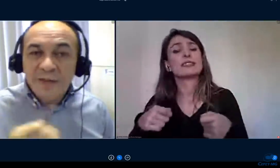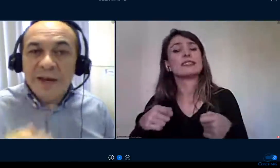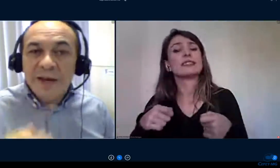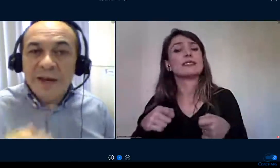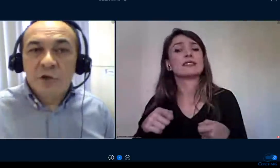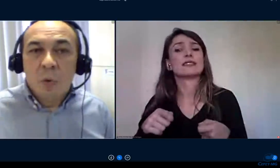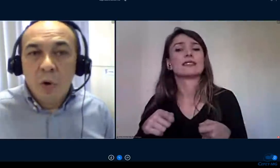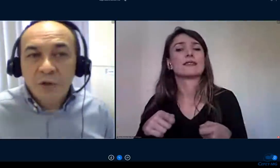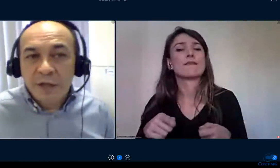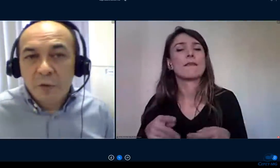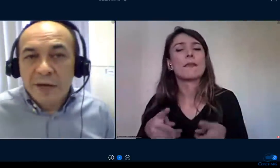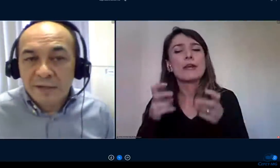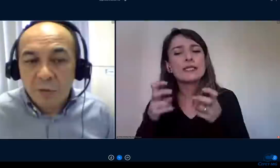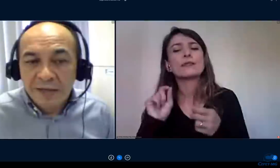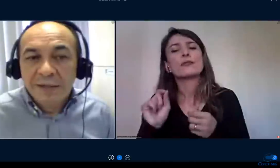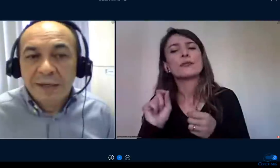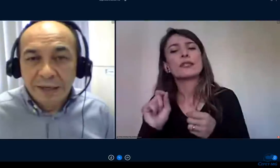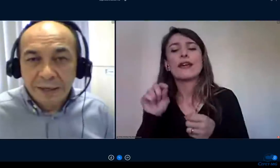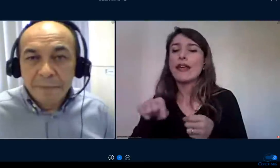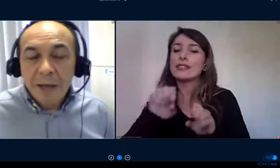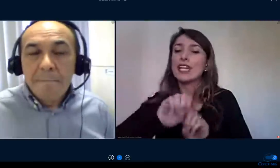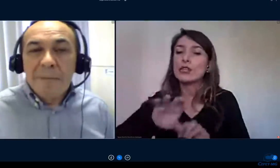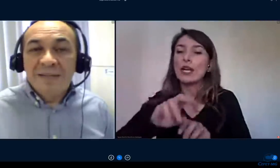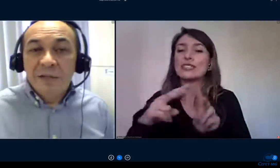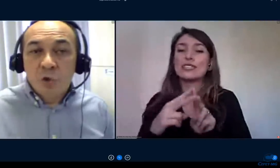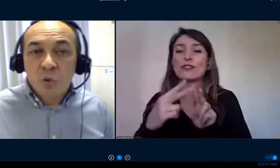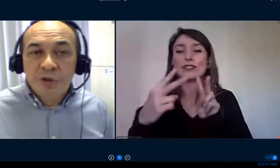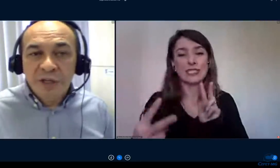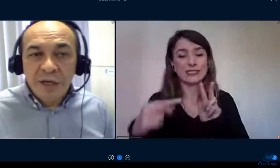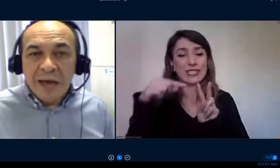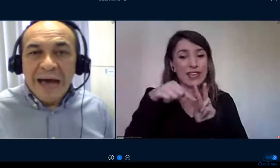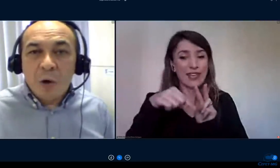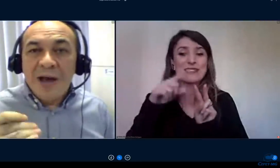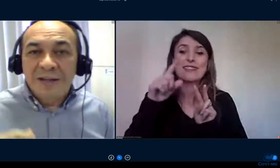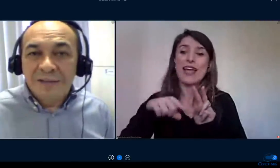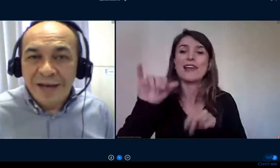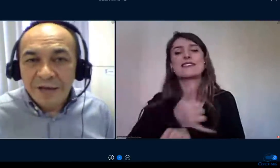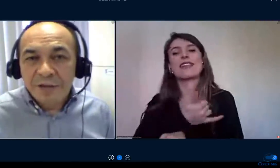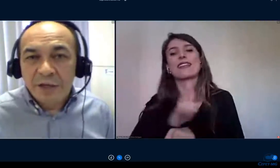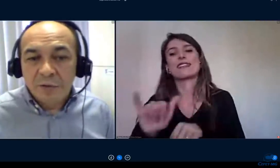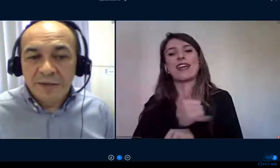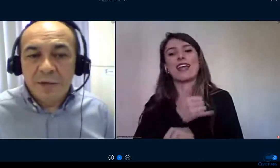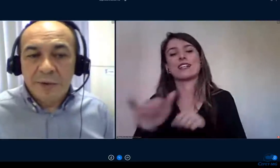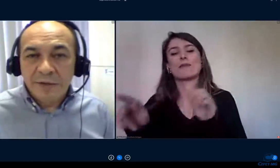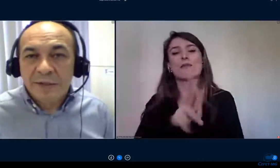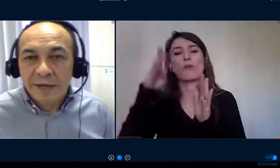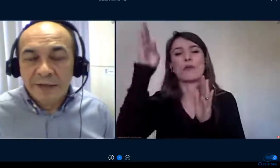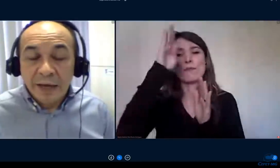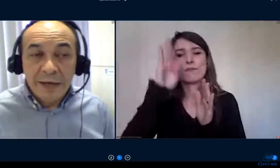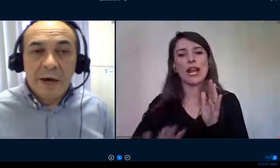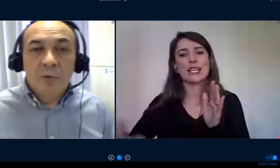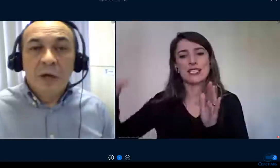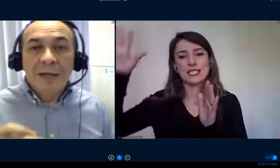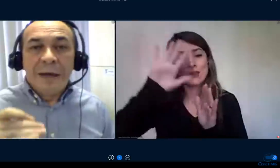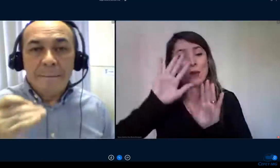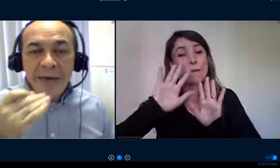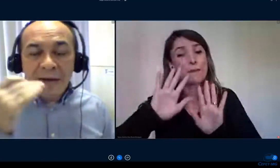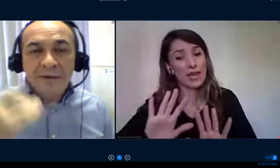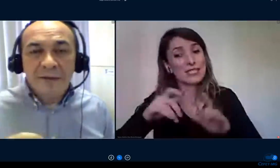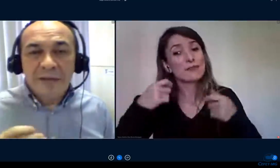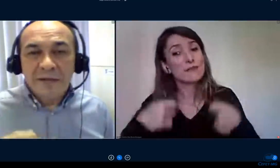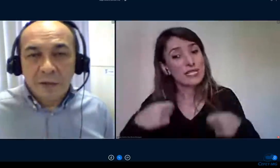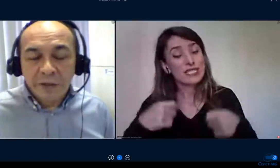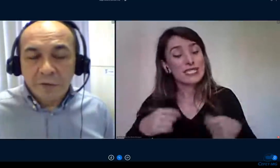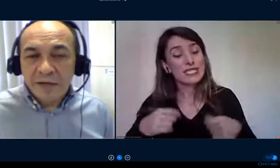fator estratégico hoje da educação brasileira mas discutir a qualidade da educação à distância e não da